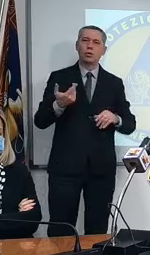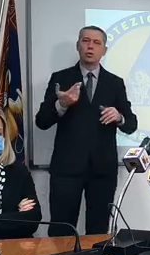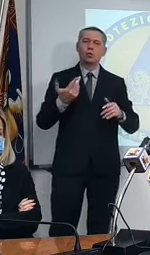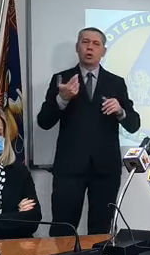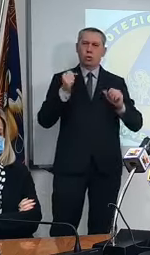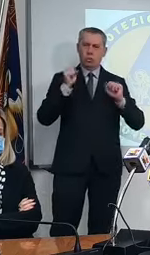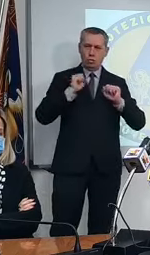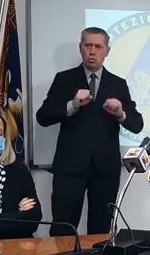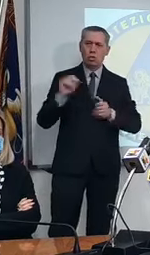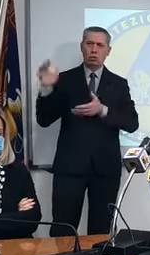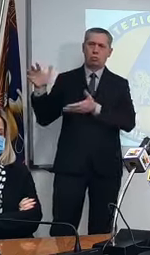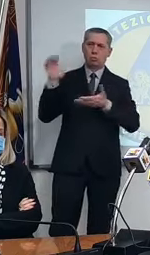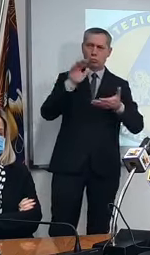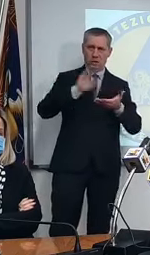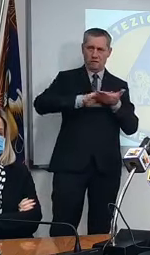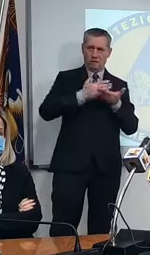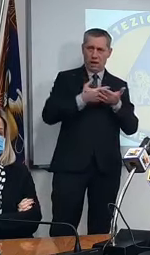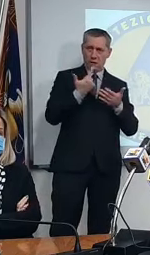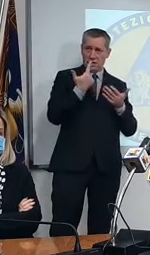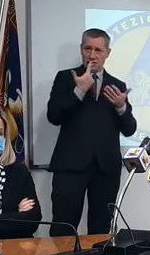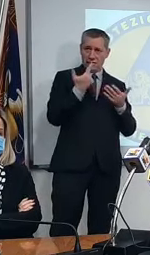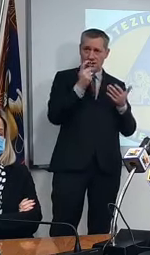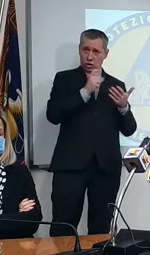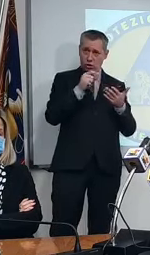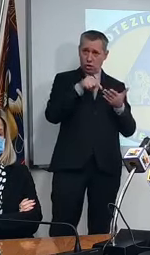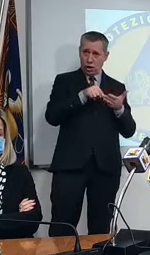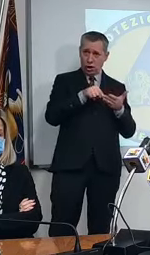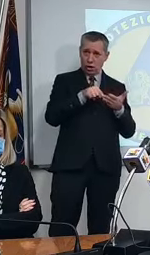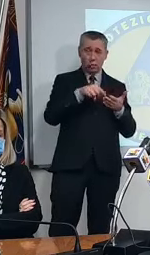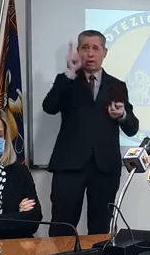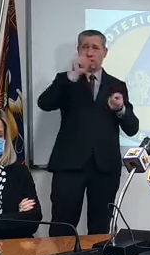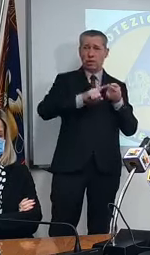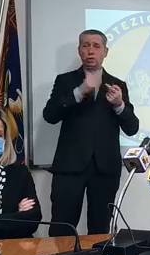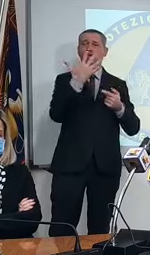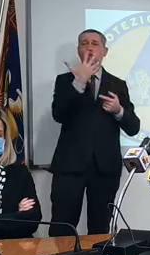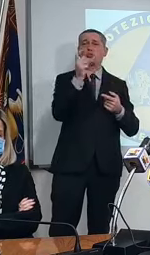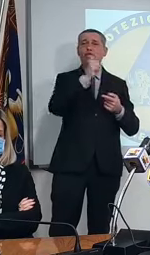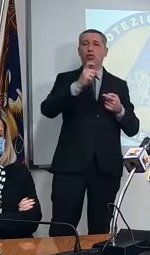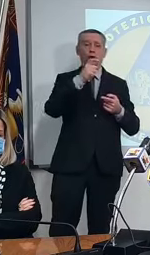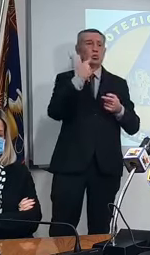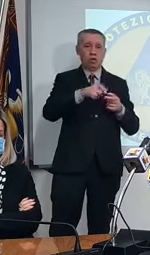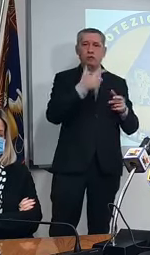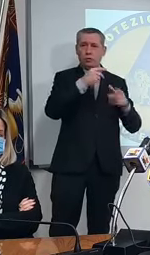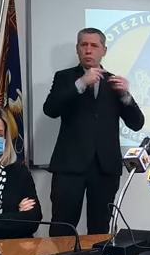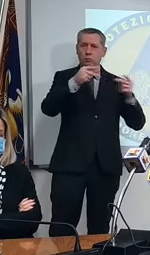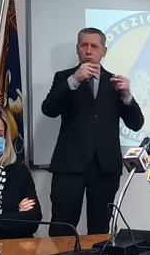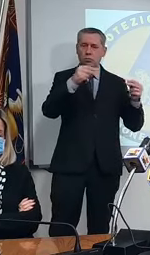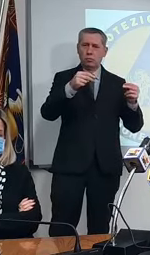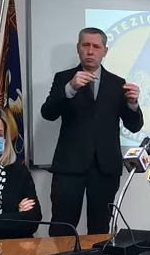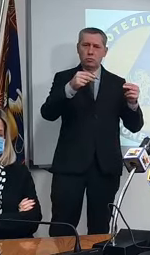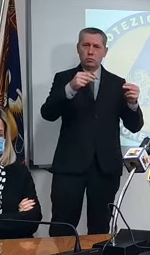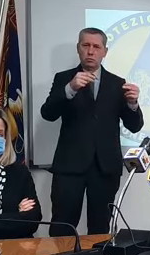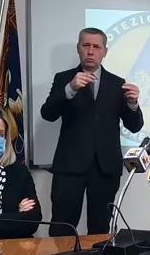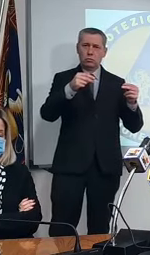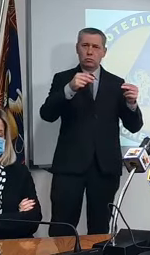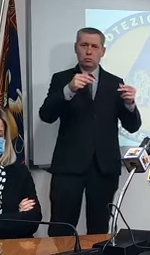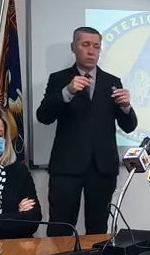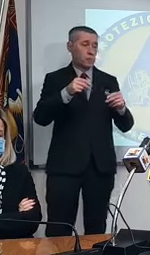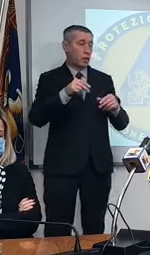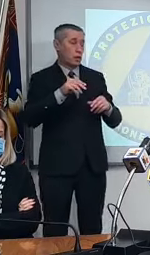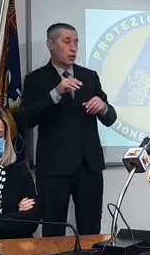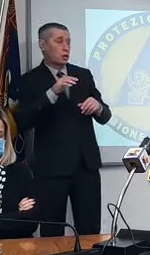ma a me non risulta che il collega Emiliano abbia detto queste robe era per capire se in sede di incontri tra regioni era stato